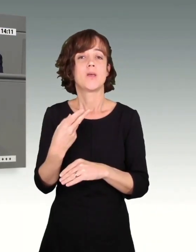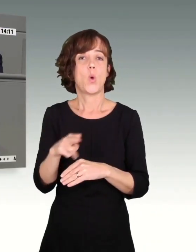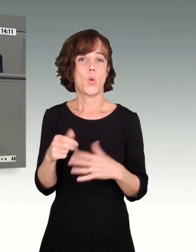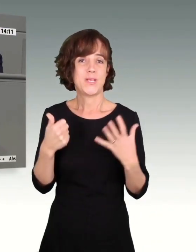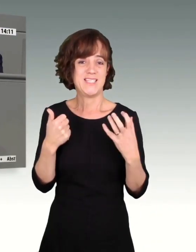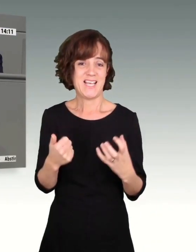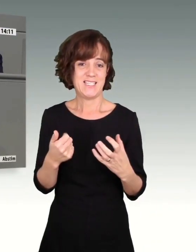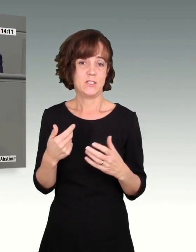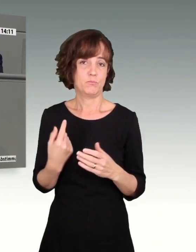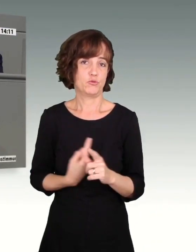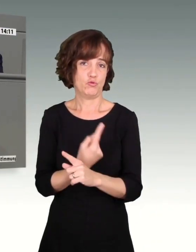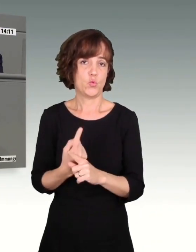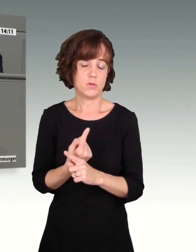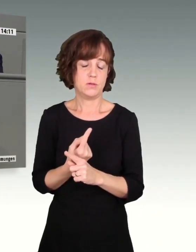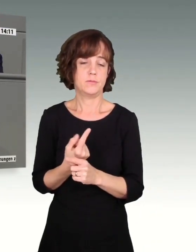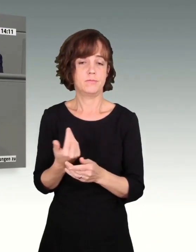festhalten.